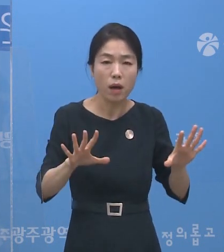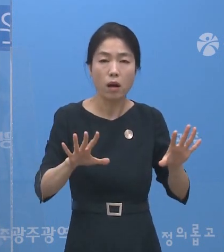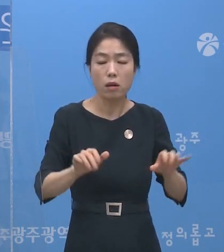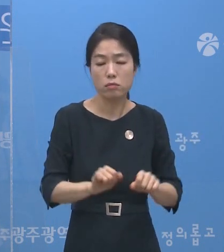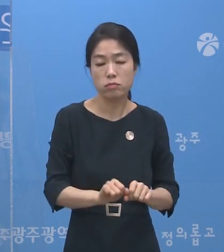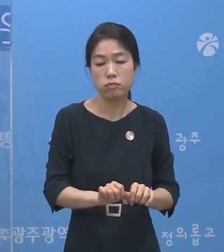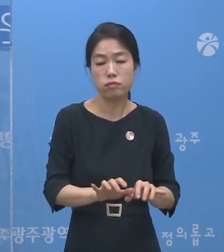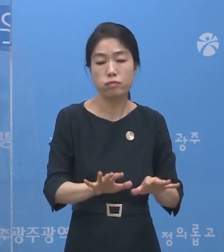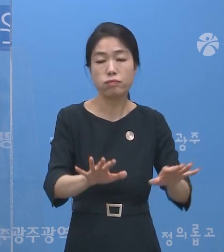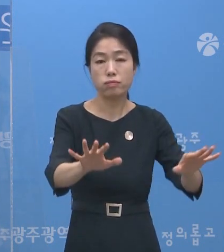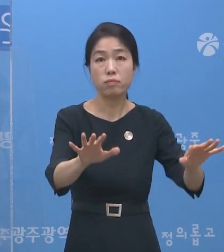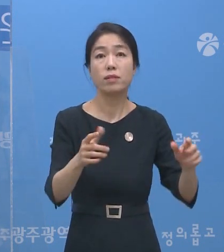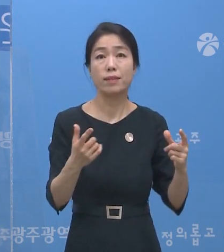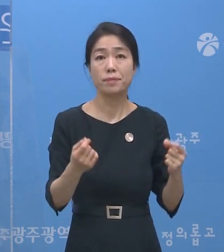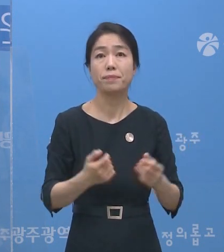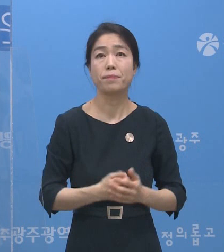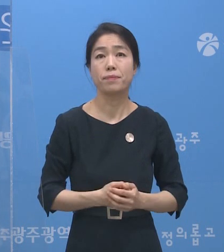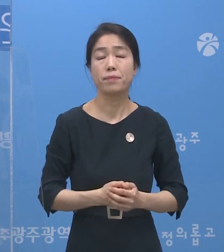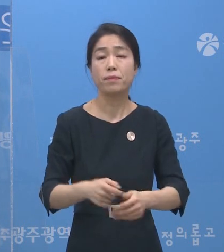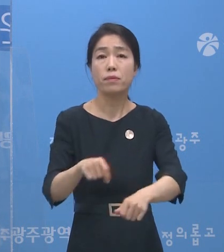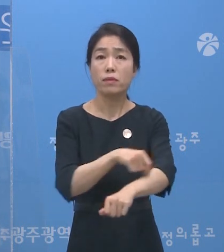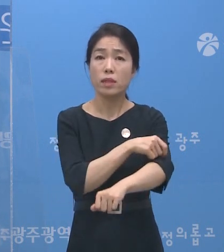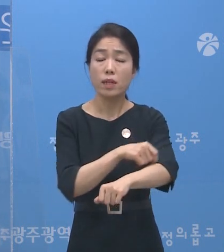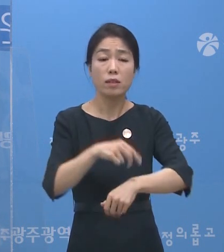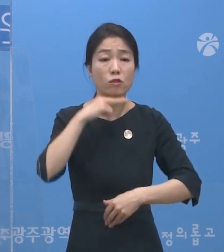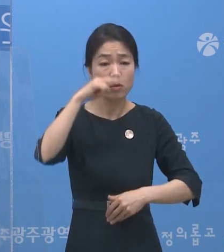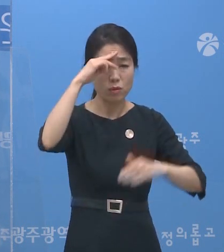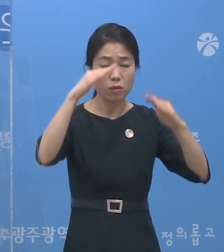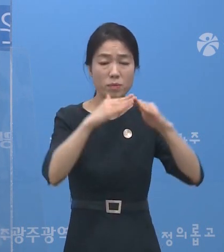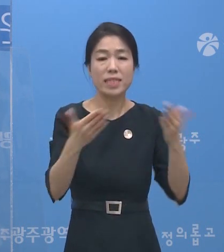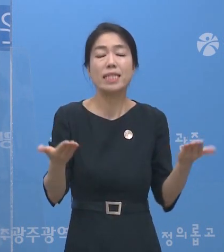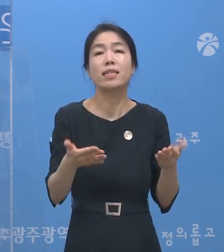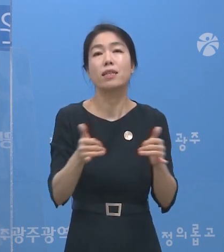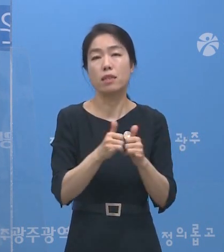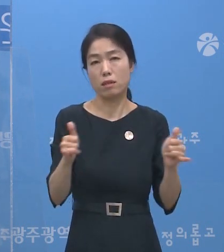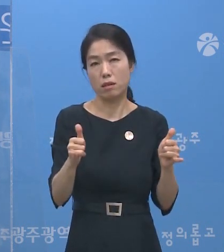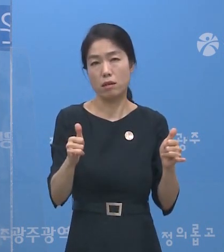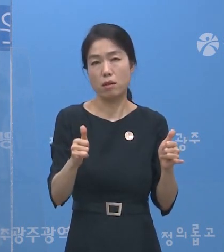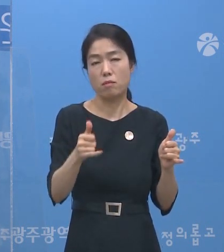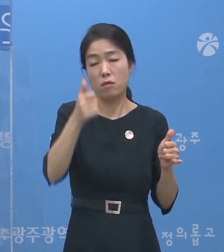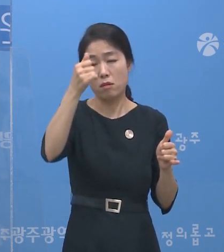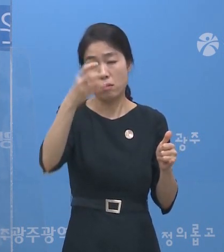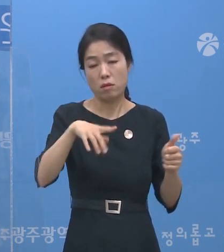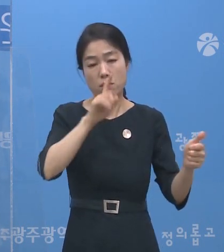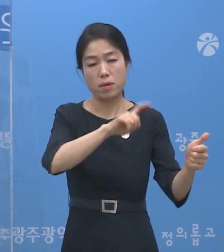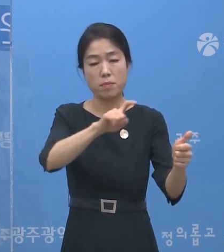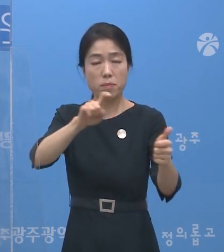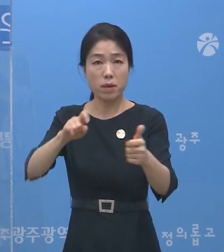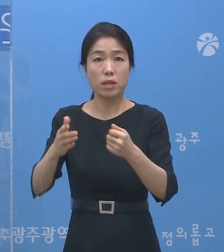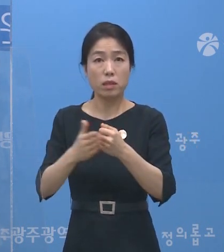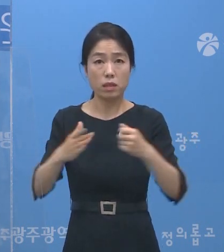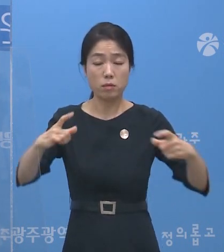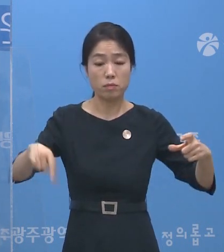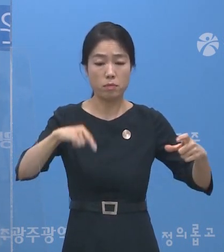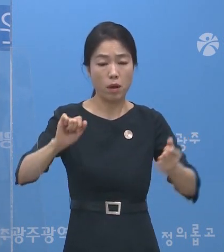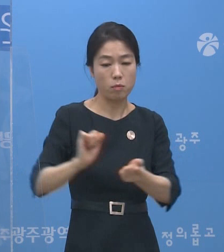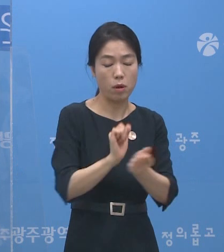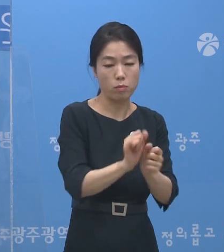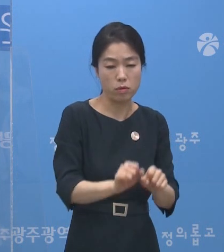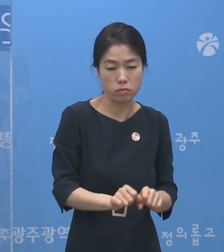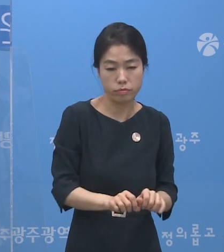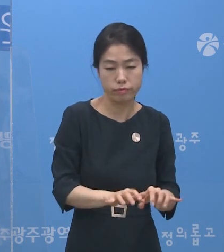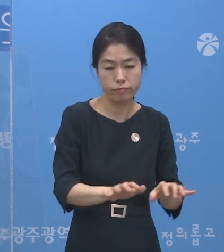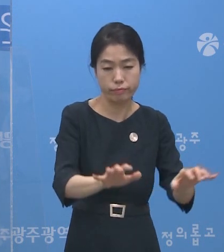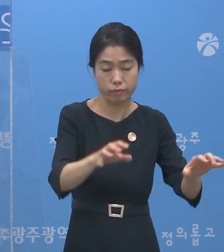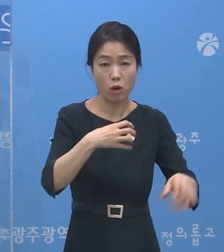퍼지고 있습니다. 특히 유흥업소 종사자들이 잇따라 확진되면서 지역감염 확산의